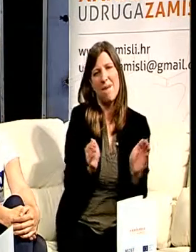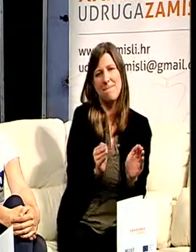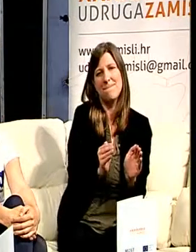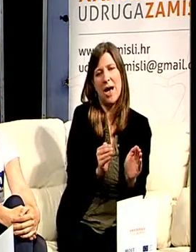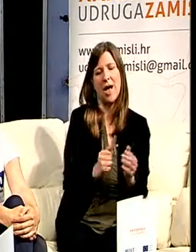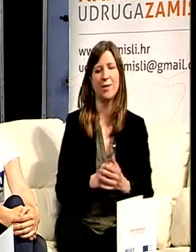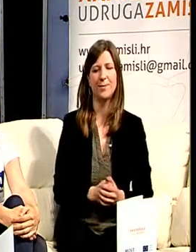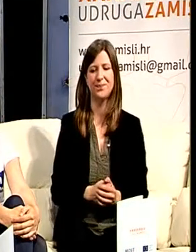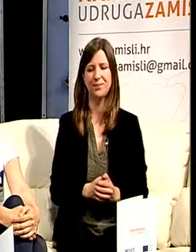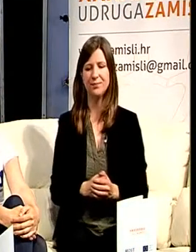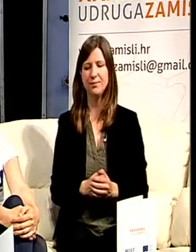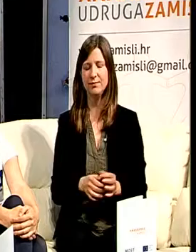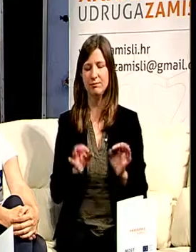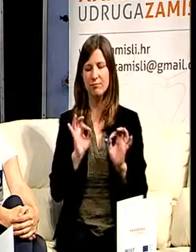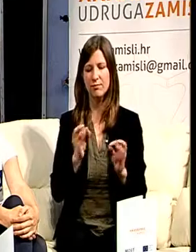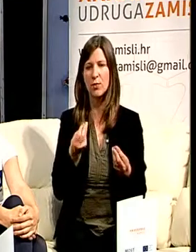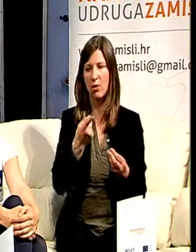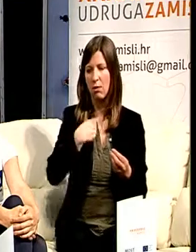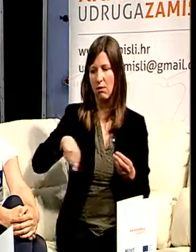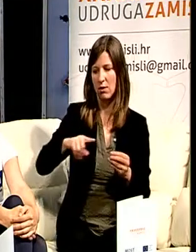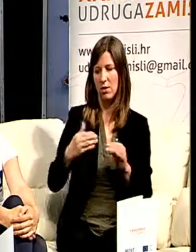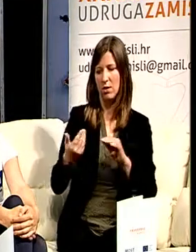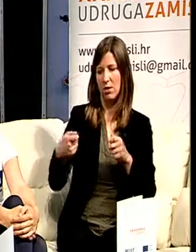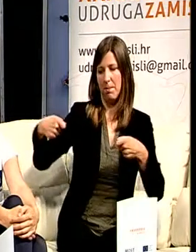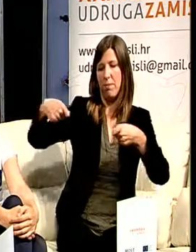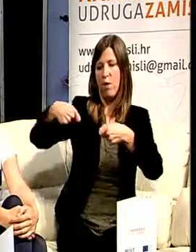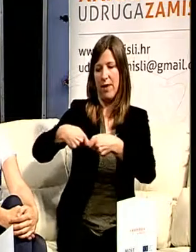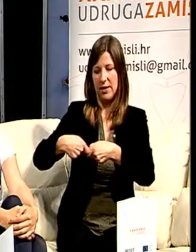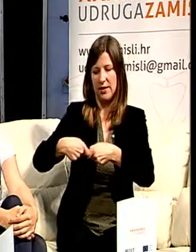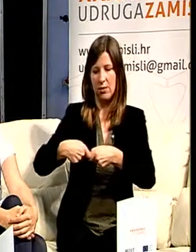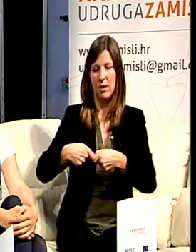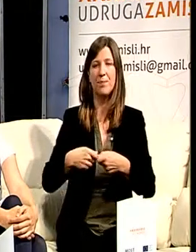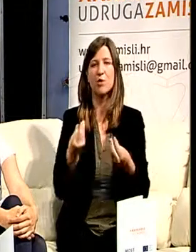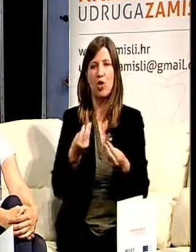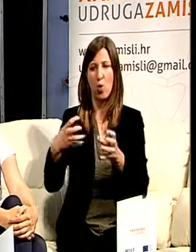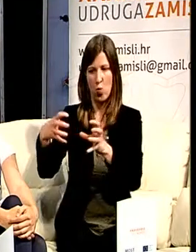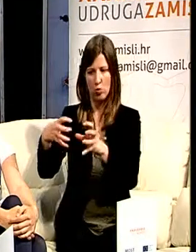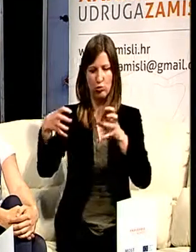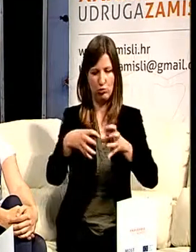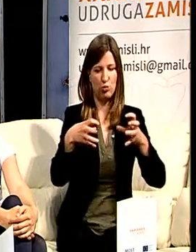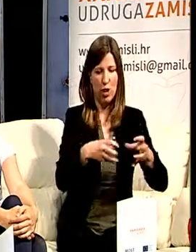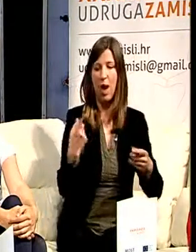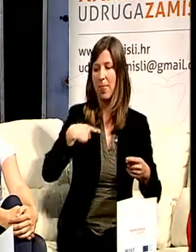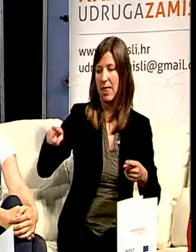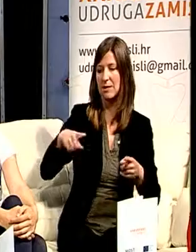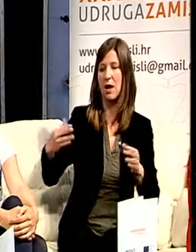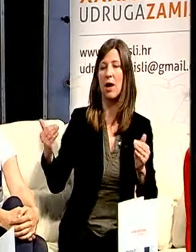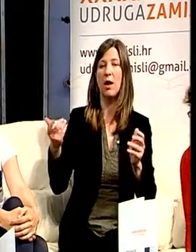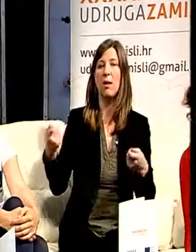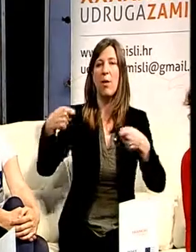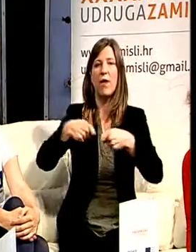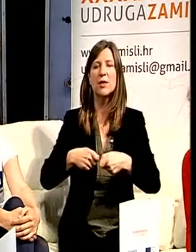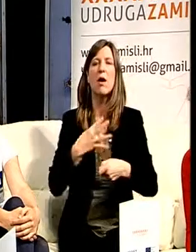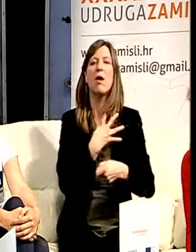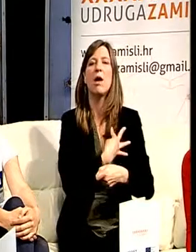povezuje i kao dvije suradničke udruge je hrvatski pravopis. Da, da, hrvatski pravopis je